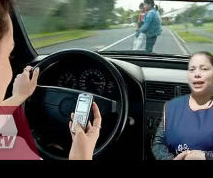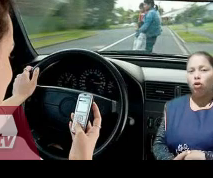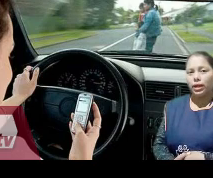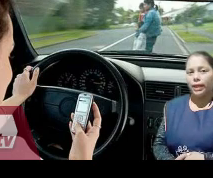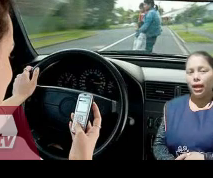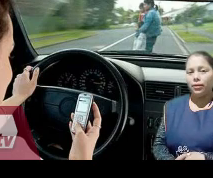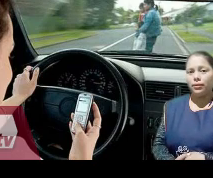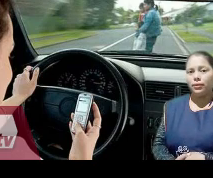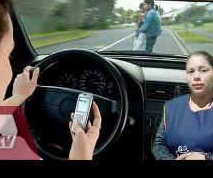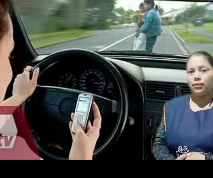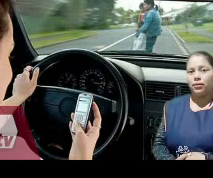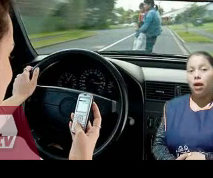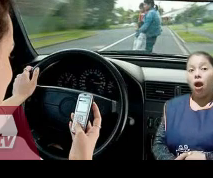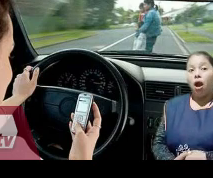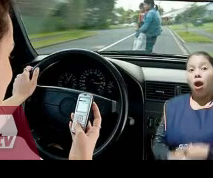estará correcta?